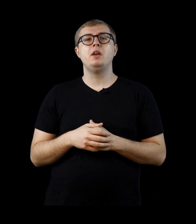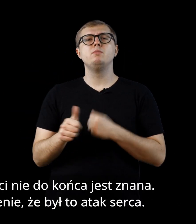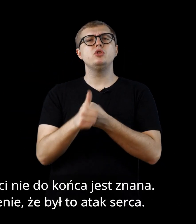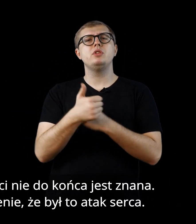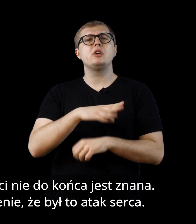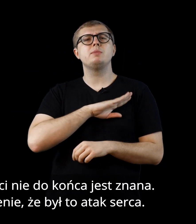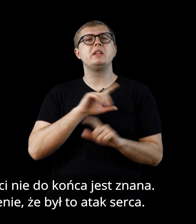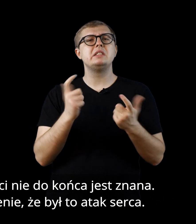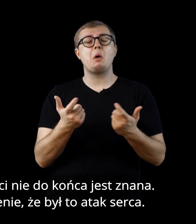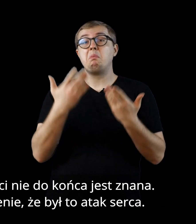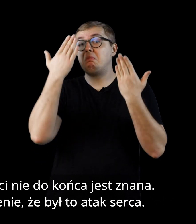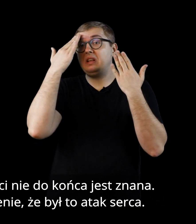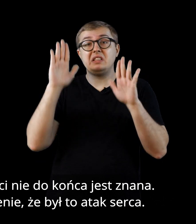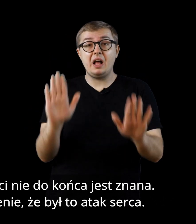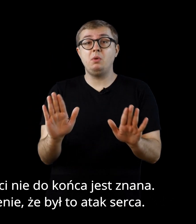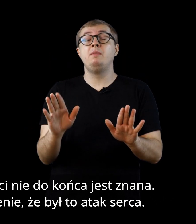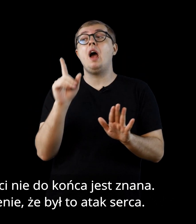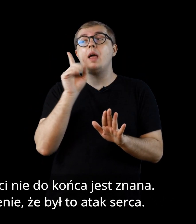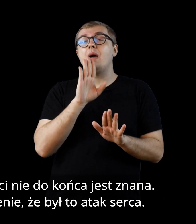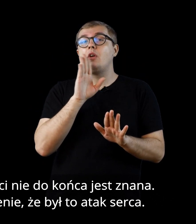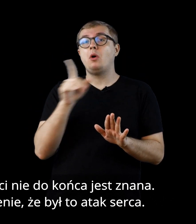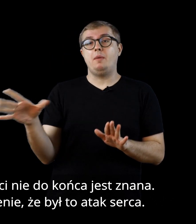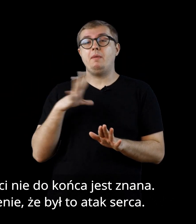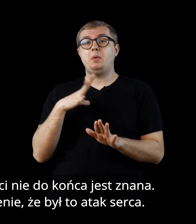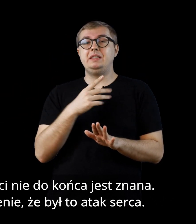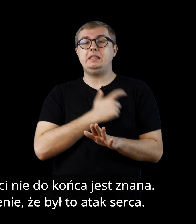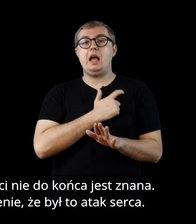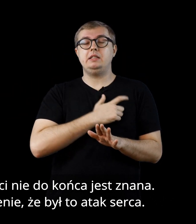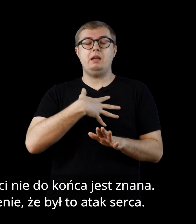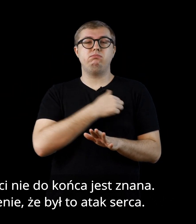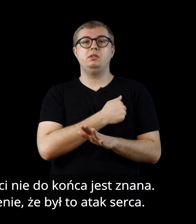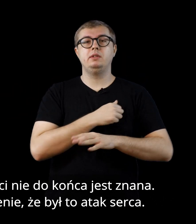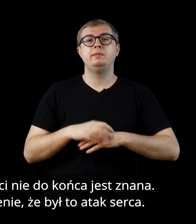Przyczyna jego śmierci nie do końca jest znana. Istnieje przypuszczenie, że był to atak serca.